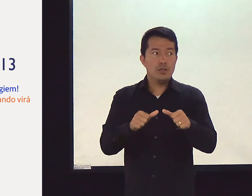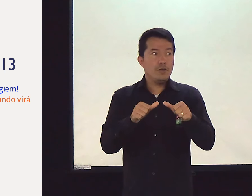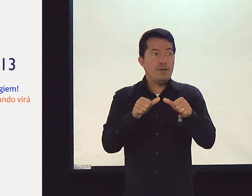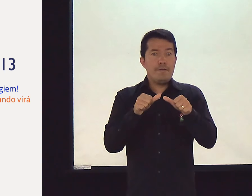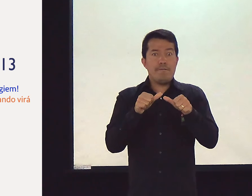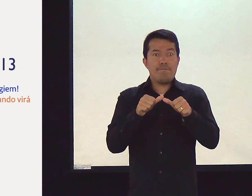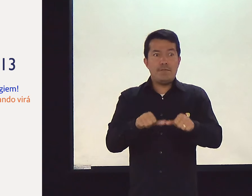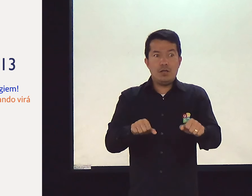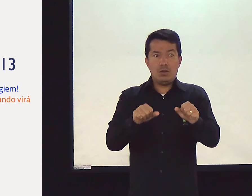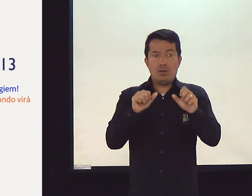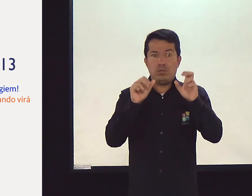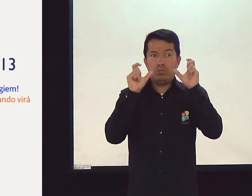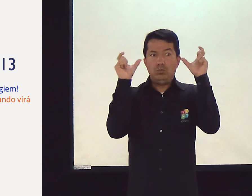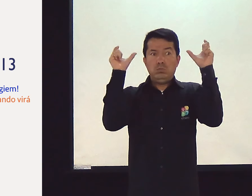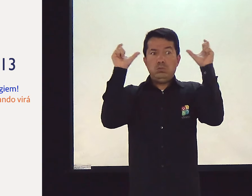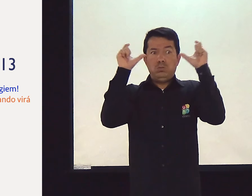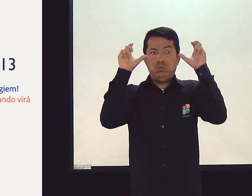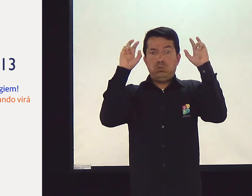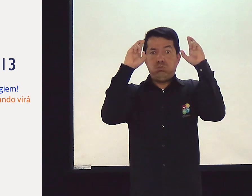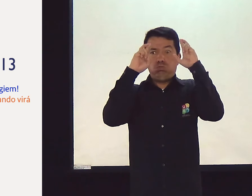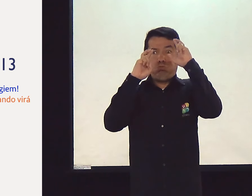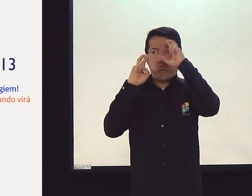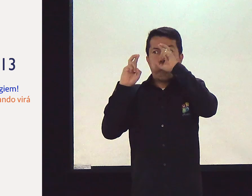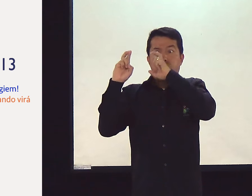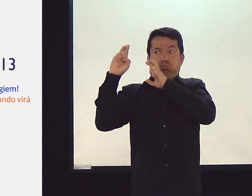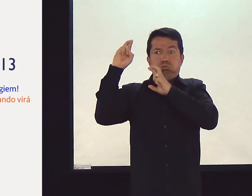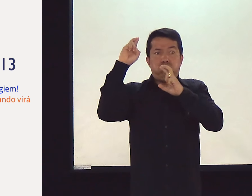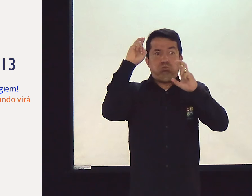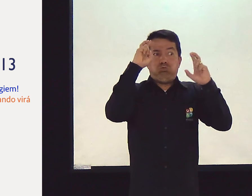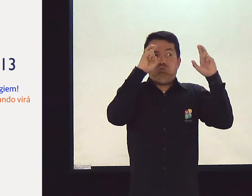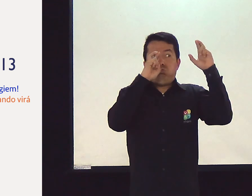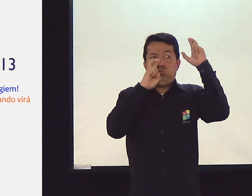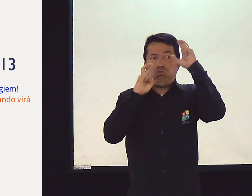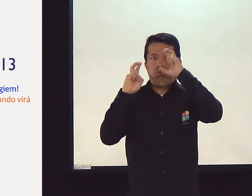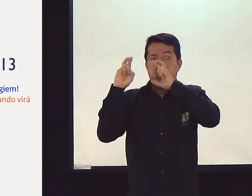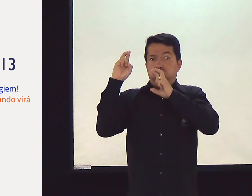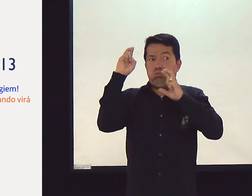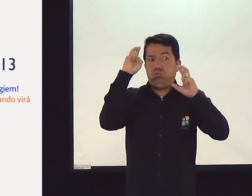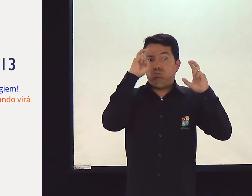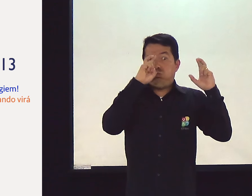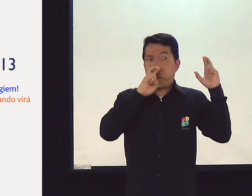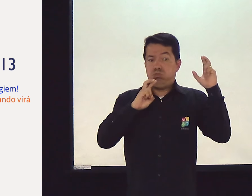vermelho? Fiquem atentos. Prestem bastante atenção. Então,